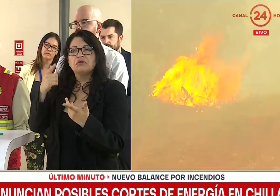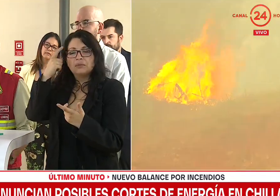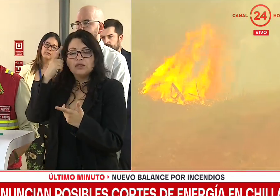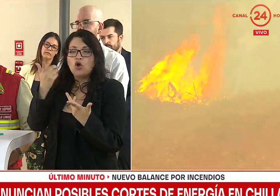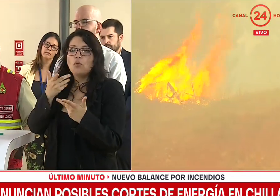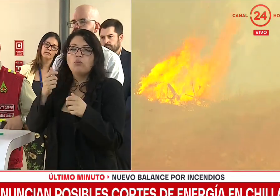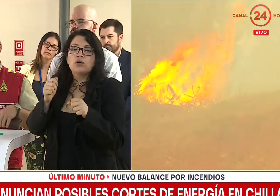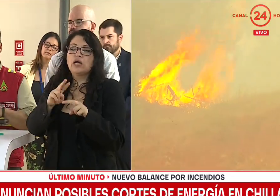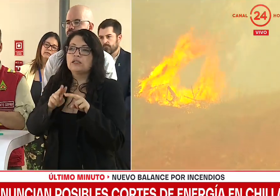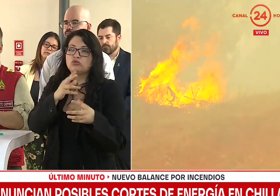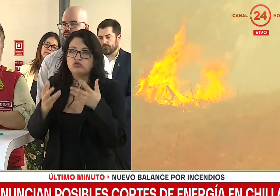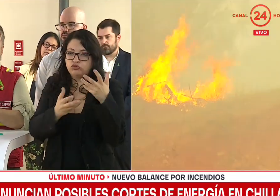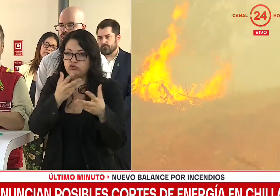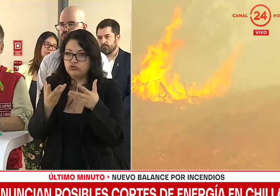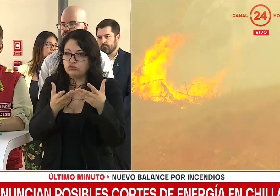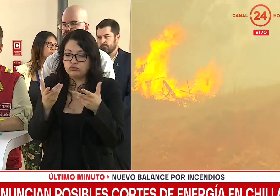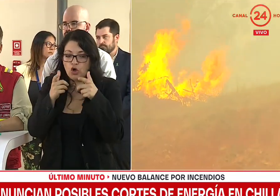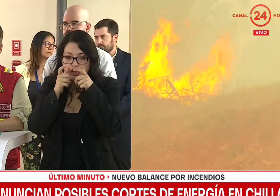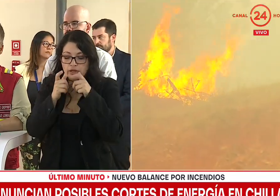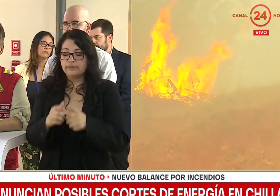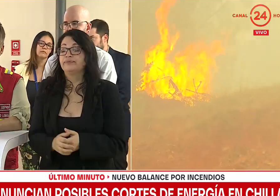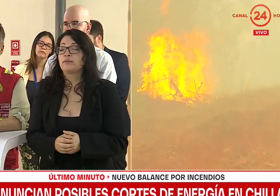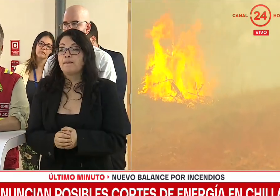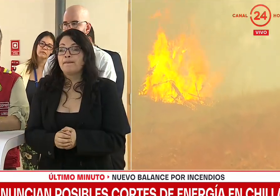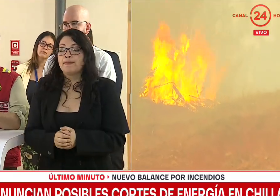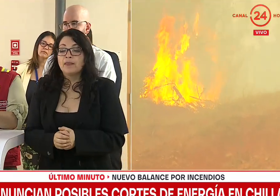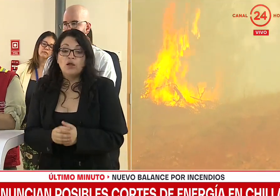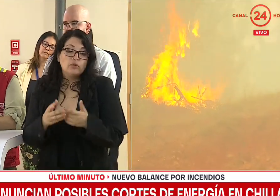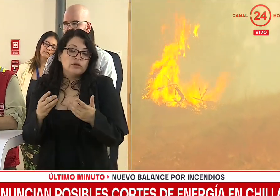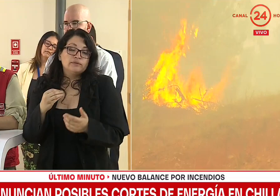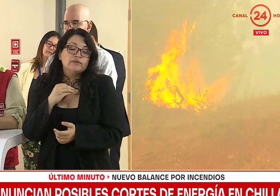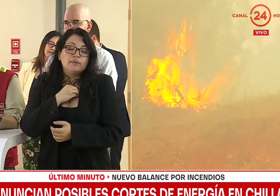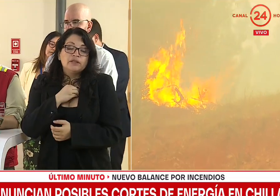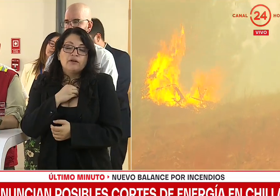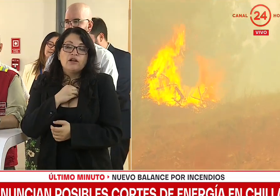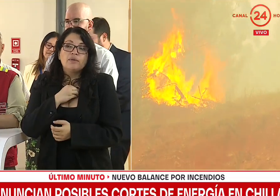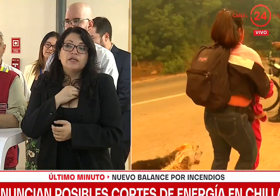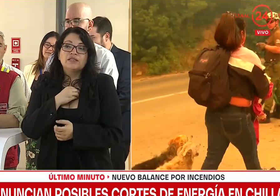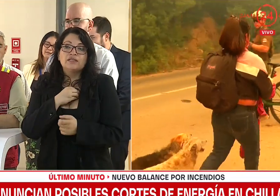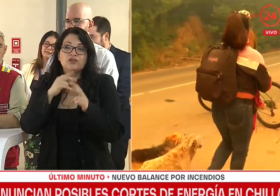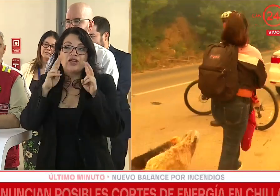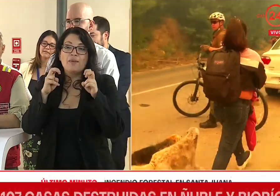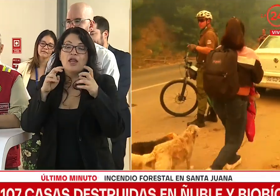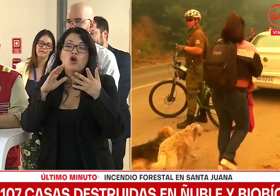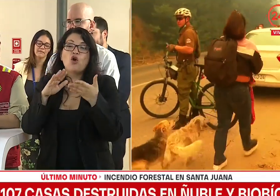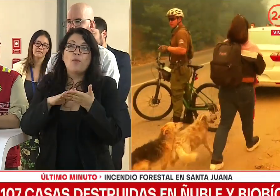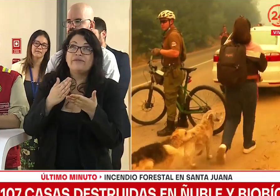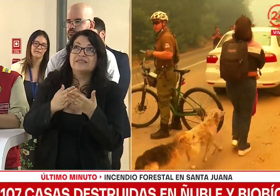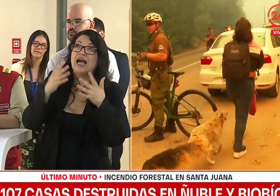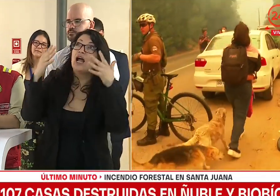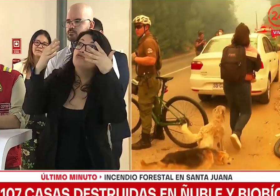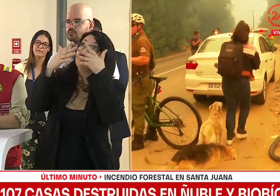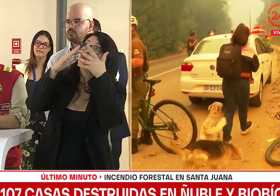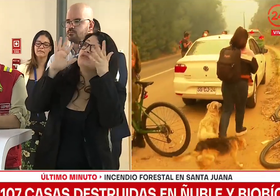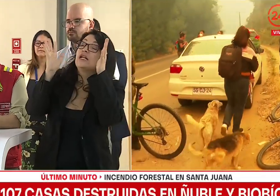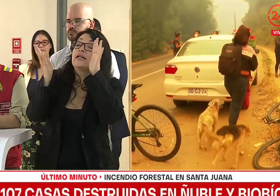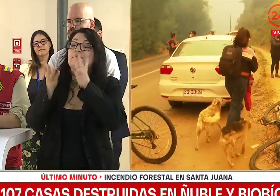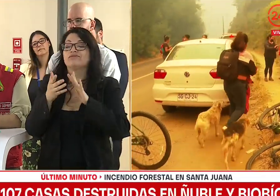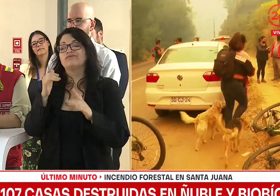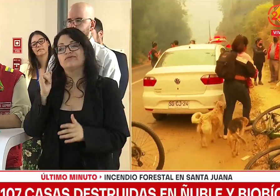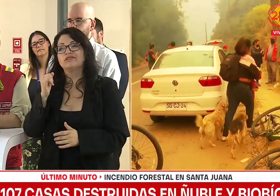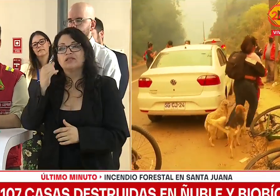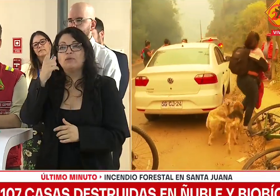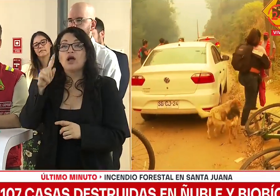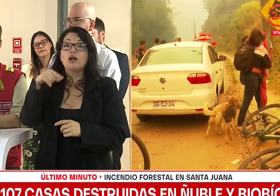incendios activos. Bueno, lamentablemente, de acuerdo a los pronósticos meteorológicos, se esperan condiciones muy similares